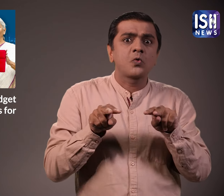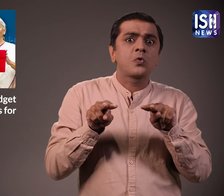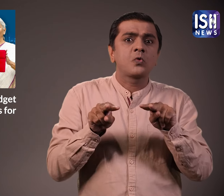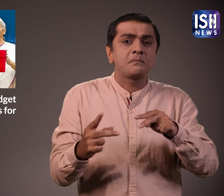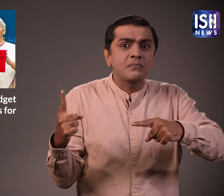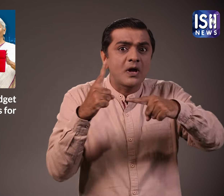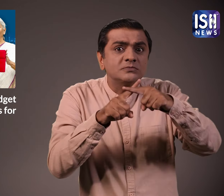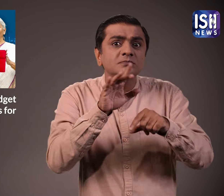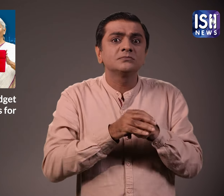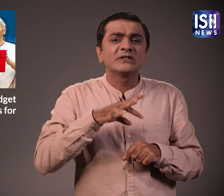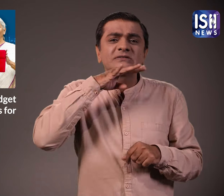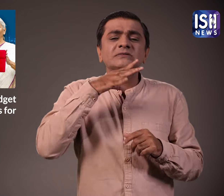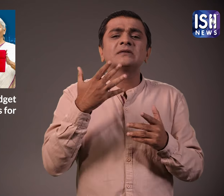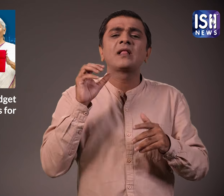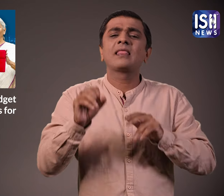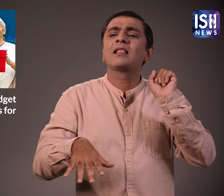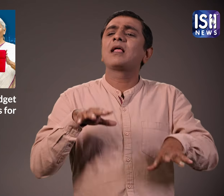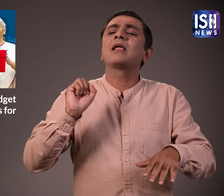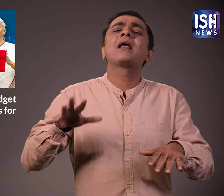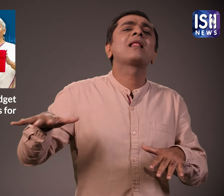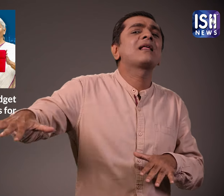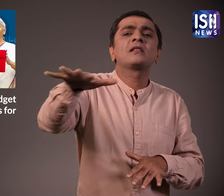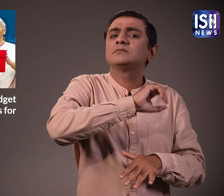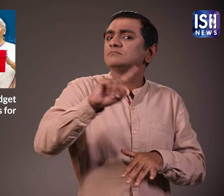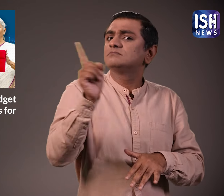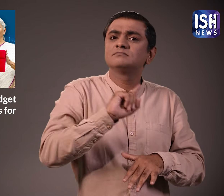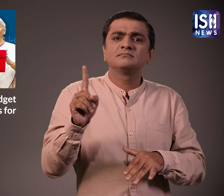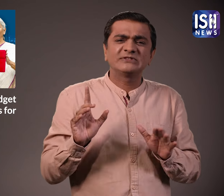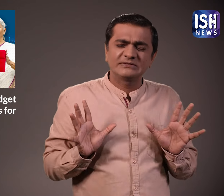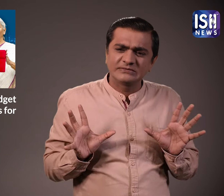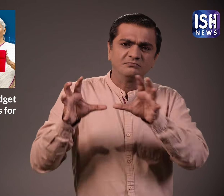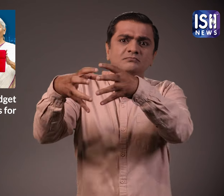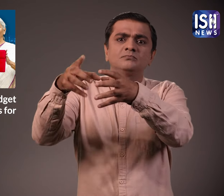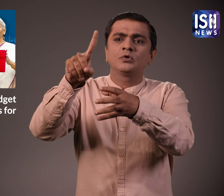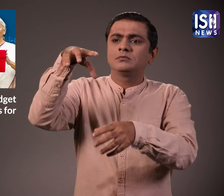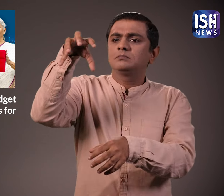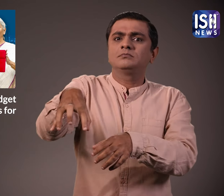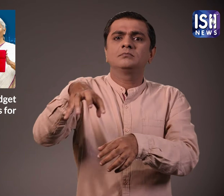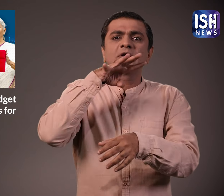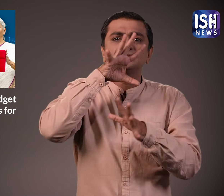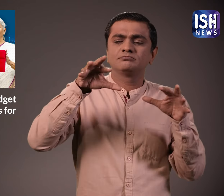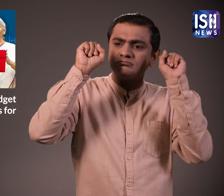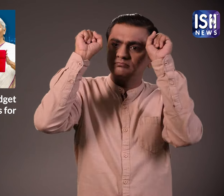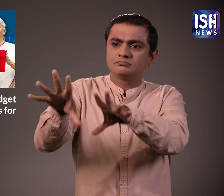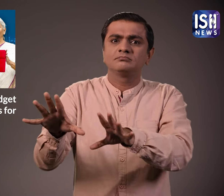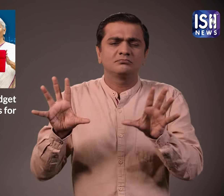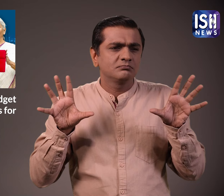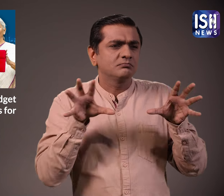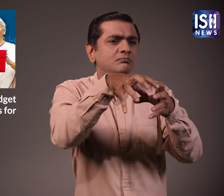सरकार ने इन शहरों में गंदगी फैलाने से रोकने के लिए उचित थोस अप्षिष्ट प्रबंदन